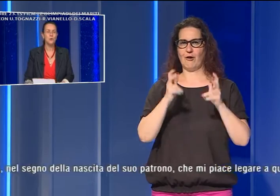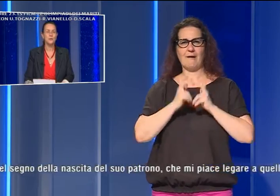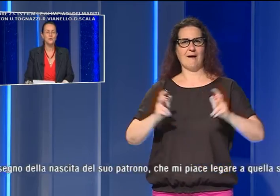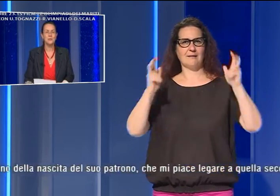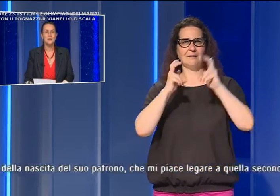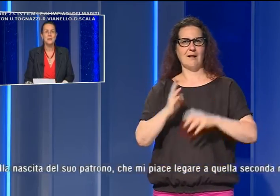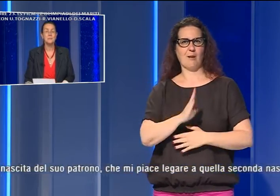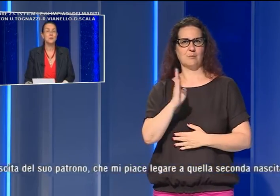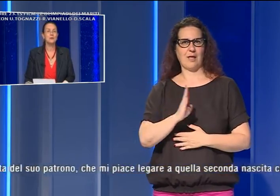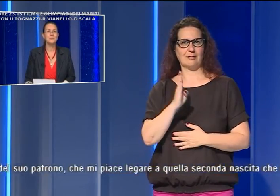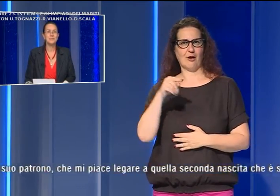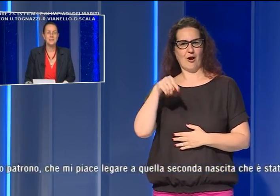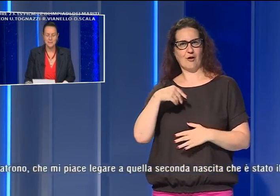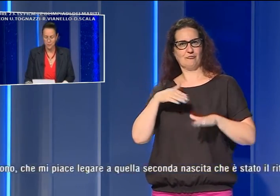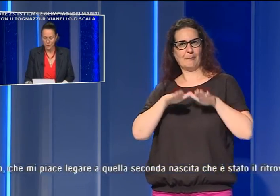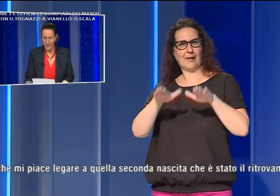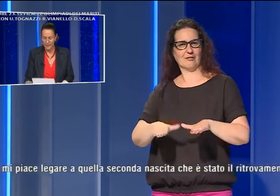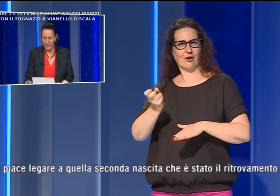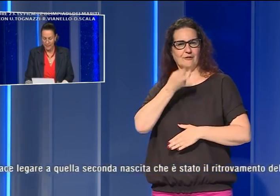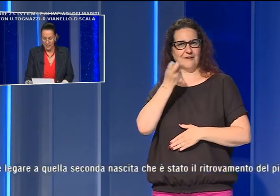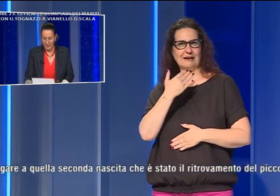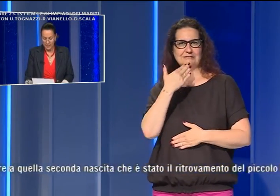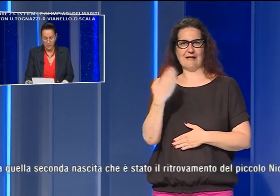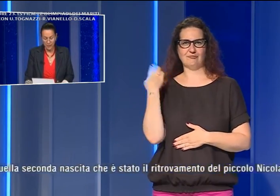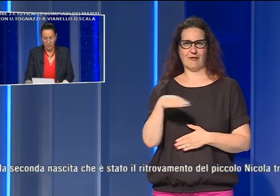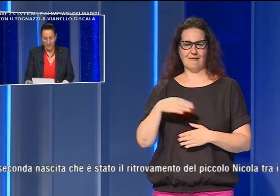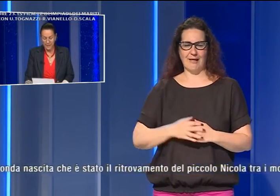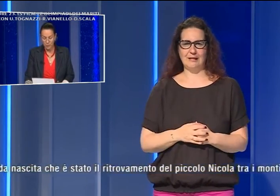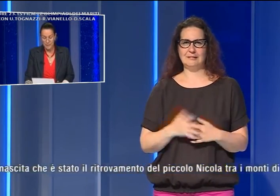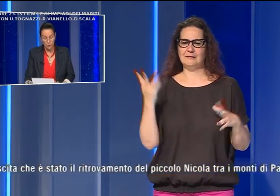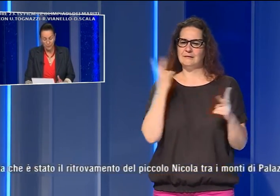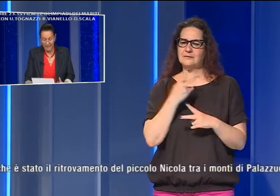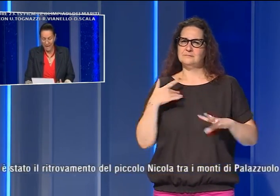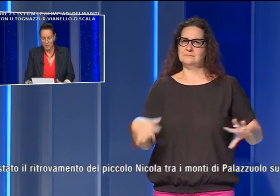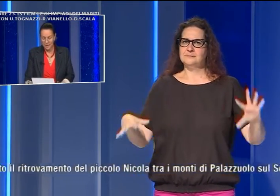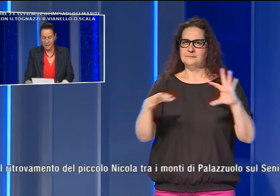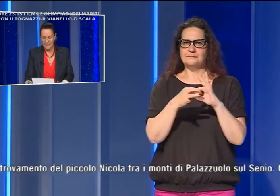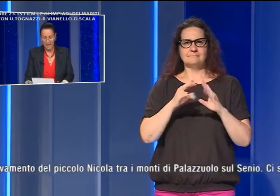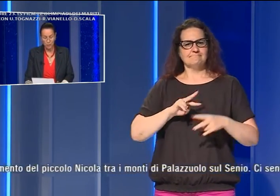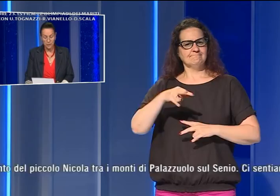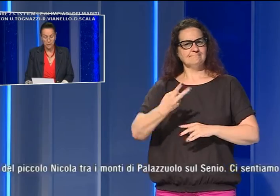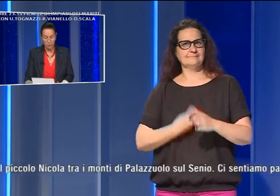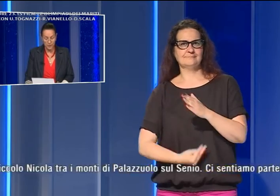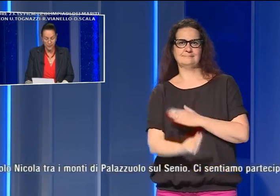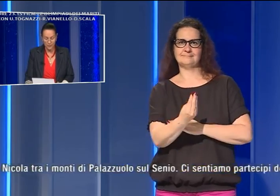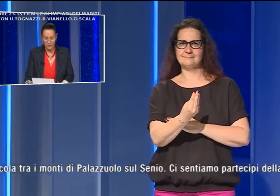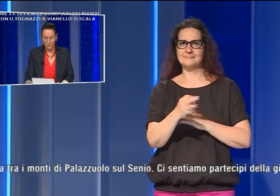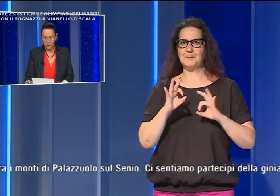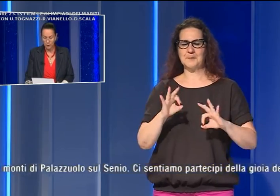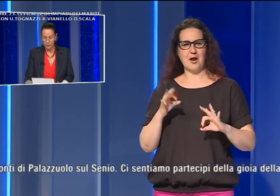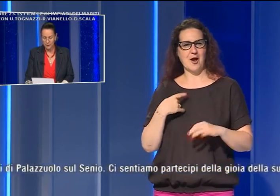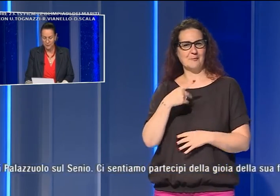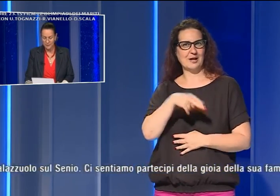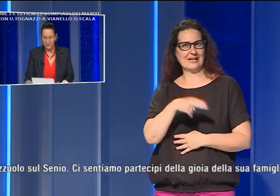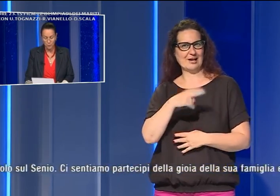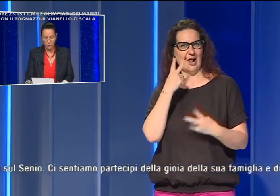Vettori, oggi patrono di Firenze e San Giovanni, che mi piace legare a quella seconda nascita che è stato il ritrovamento del